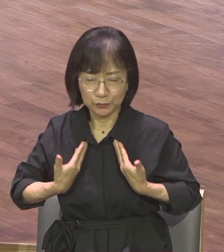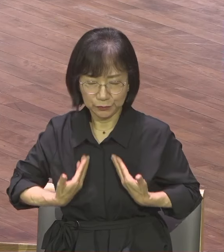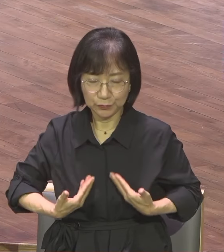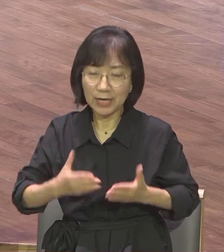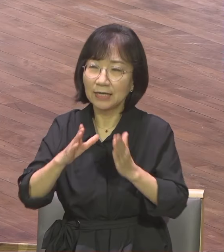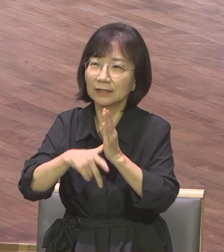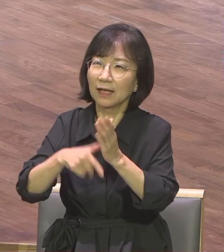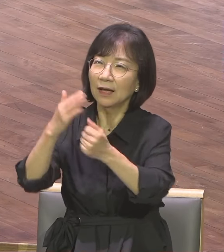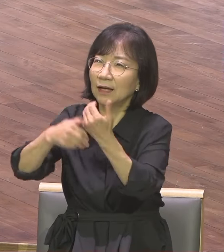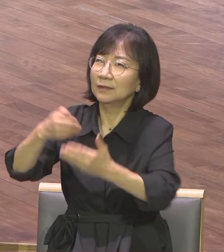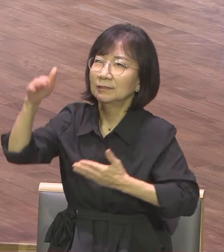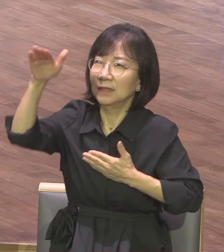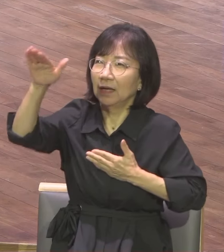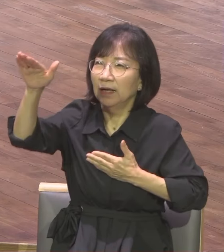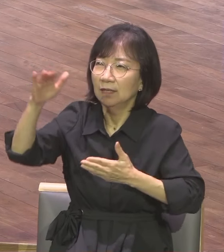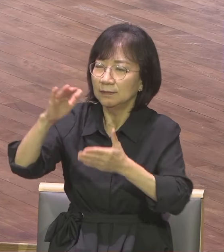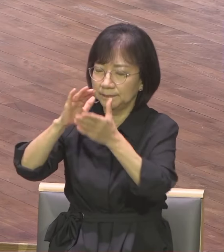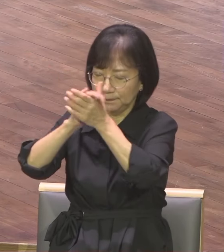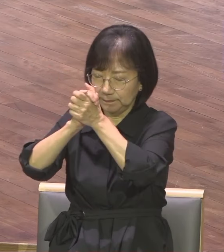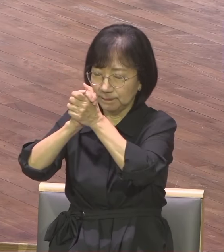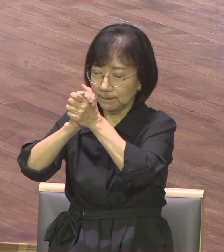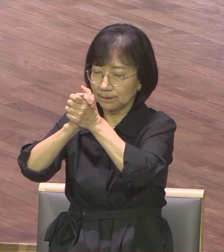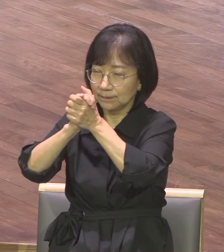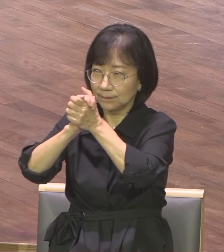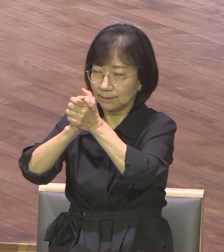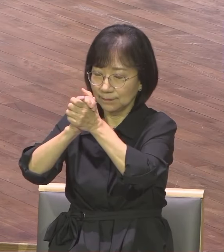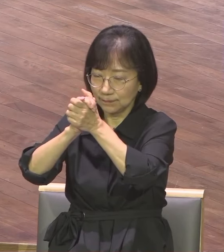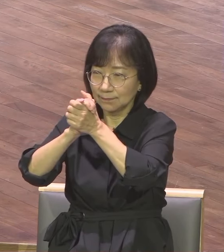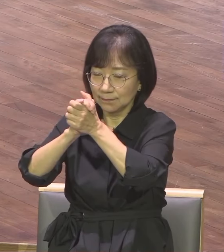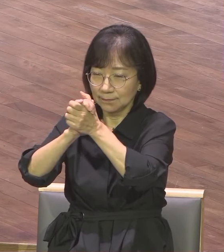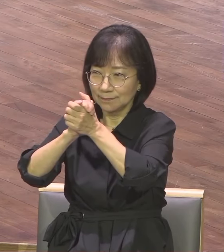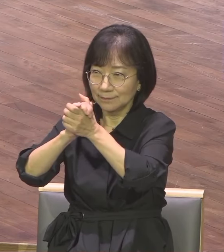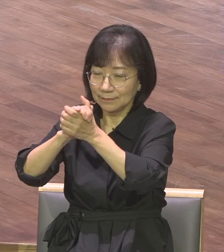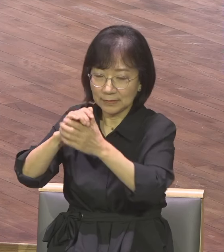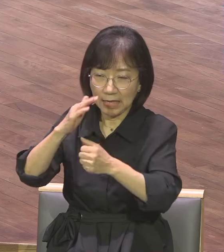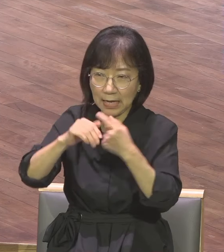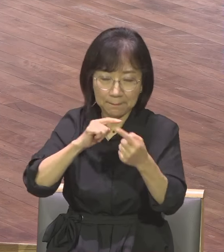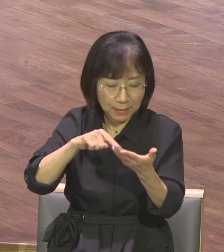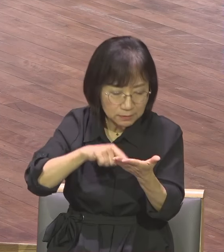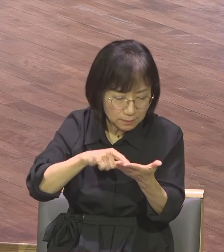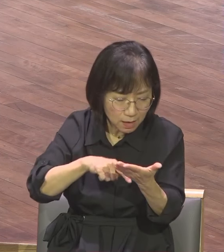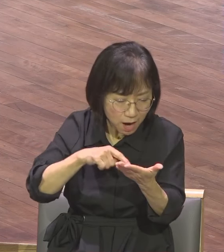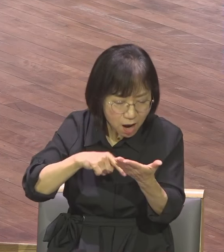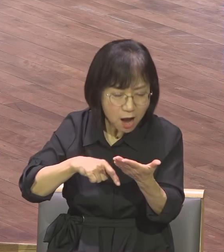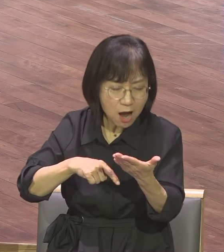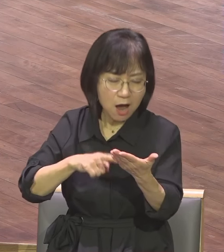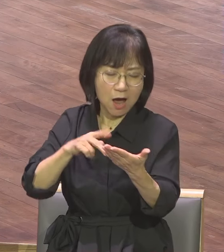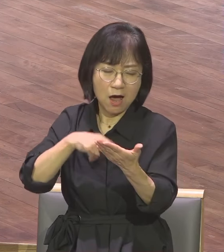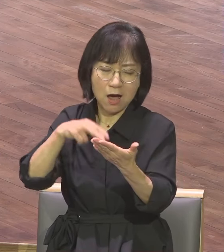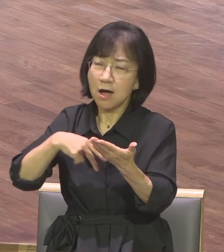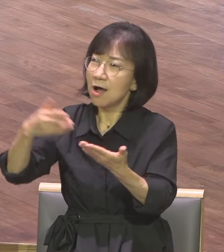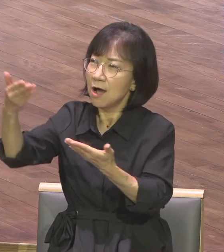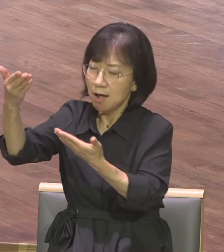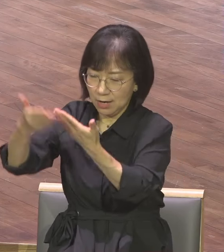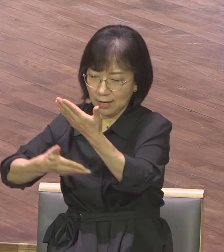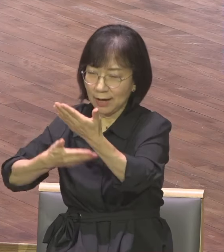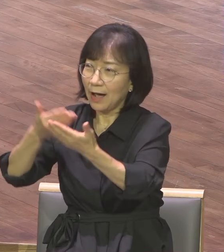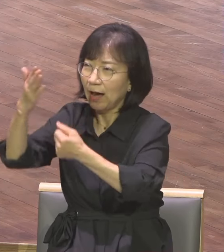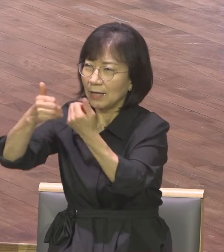일대일로 선 그 조용한 시간에 하나의 말씀을 중얼거리며 읽는 자 하나님은 복이 있다고 해요